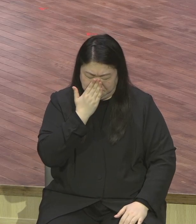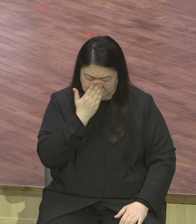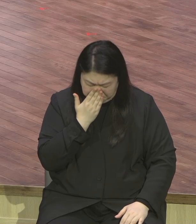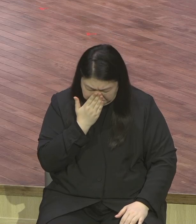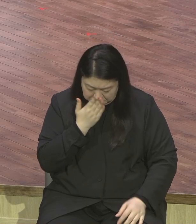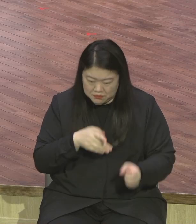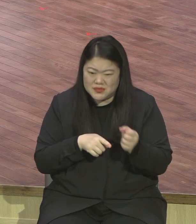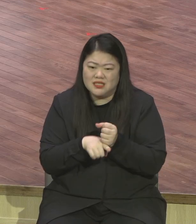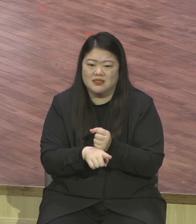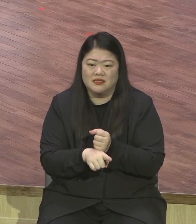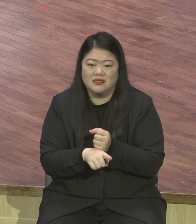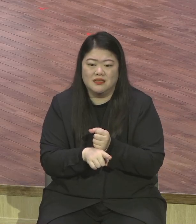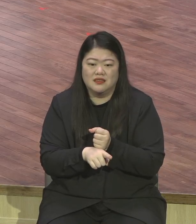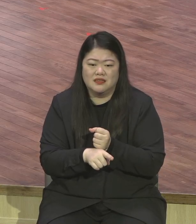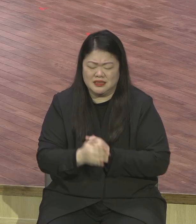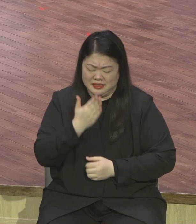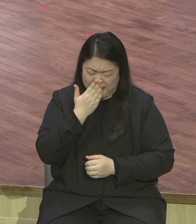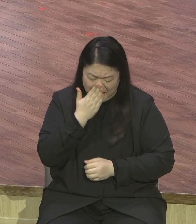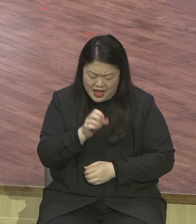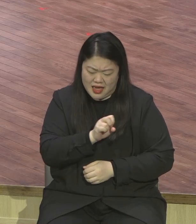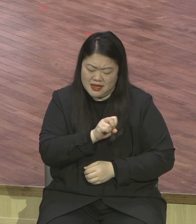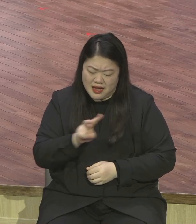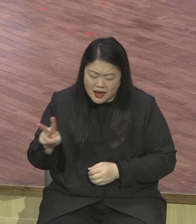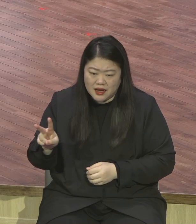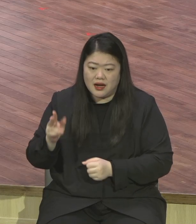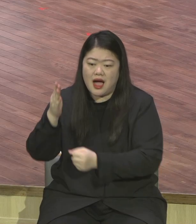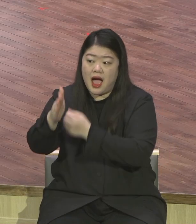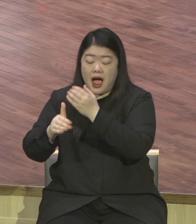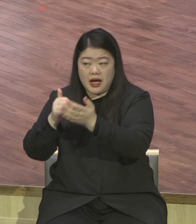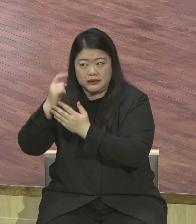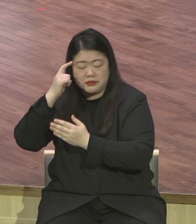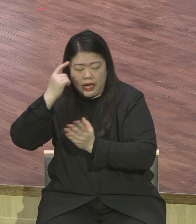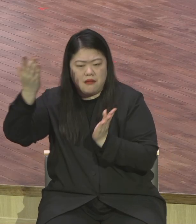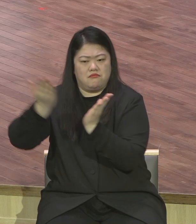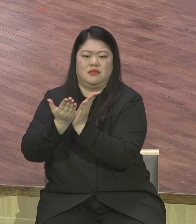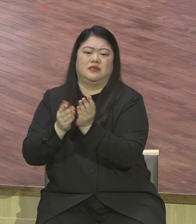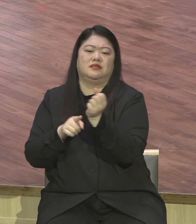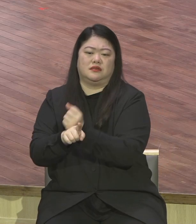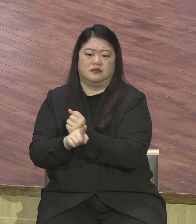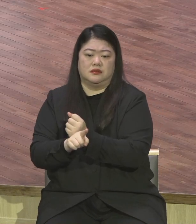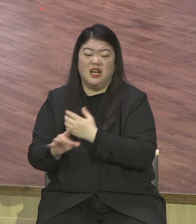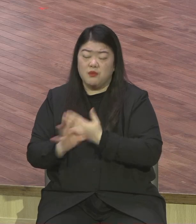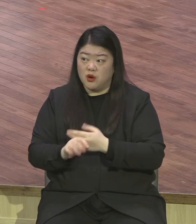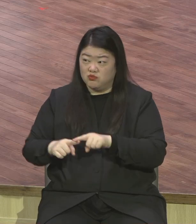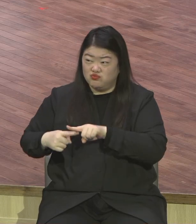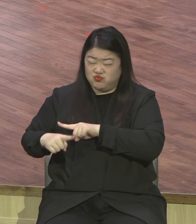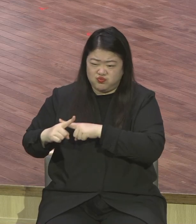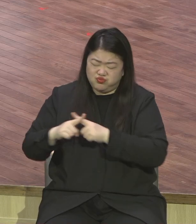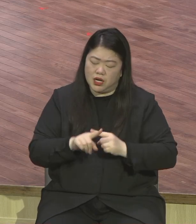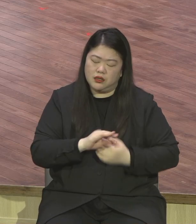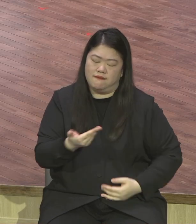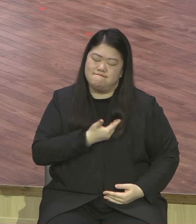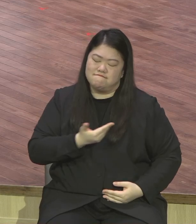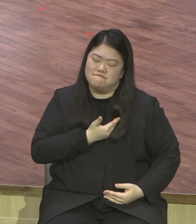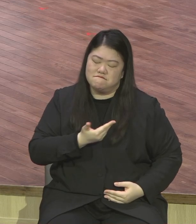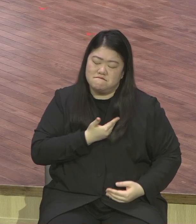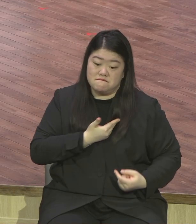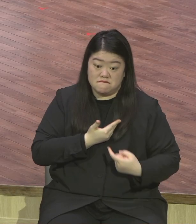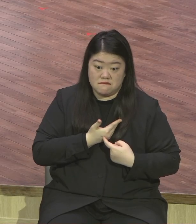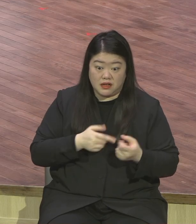삶이다 그걸 강조했어요 이 말은 단순히 겸손하나 그 말이 아니에요 영적으로 자기를 낮춘다